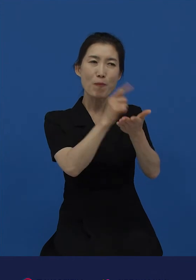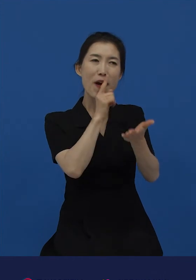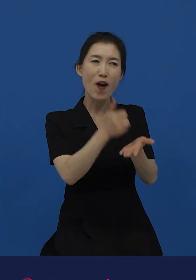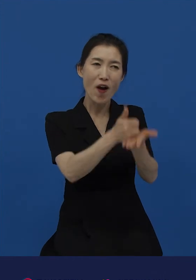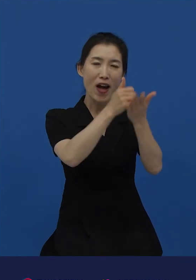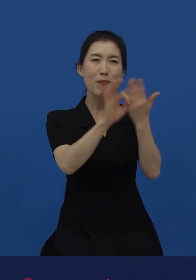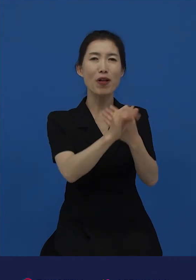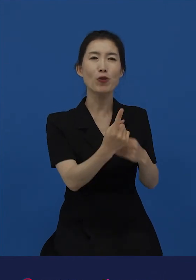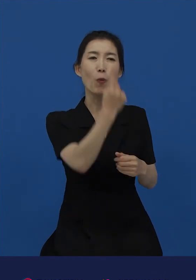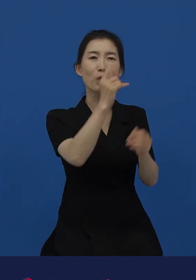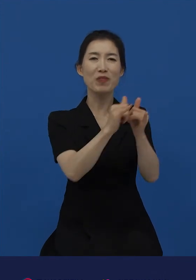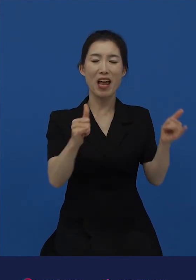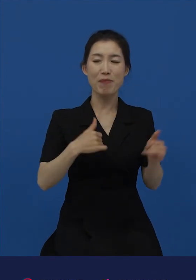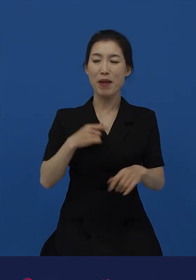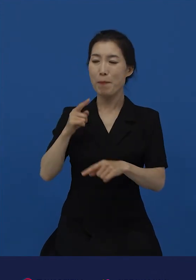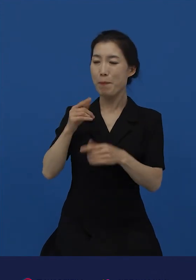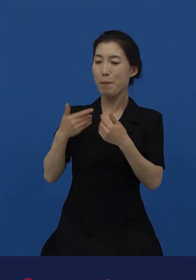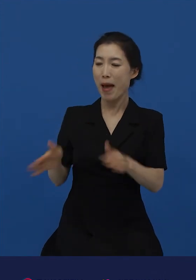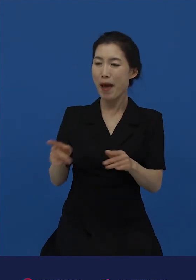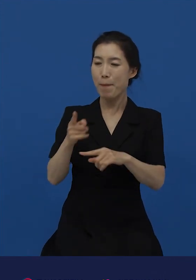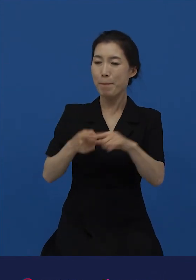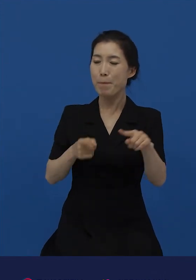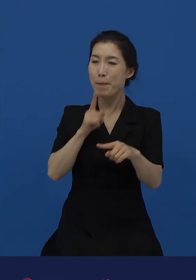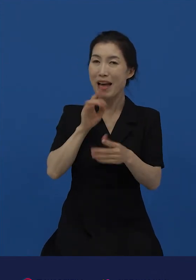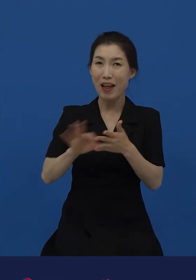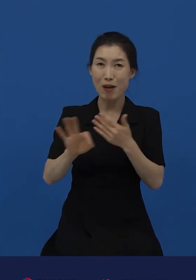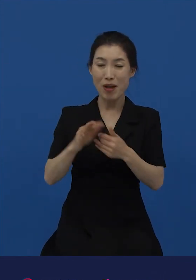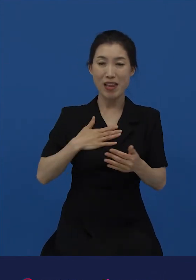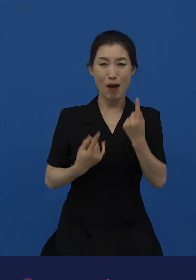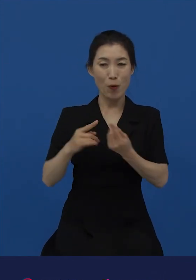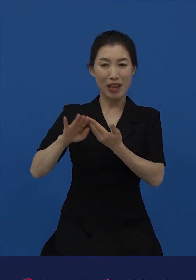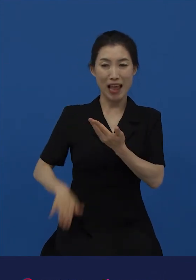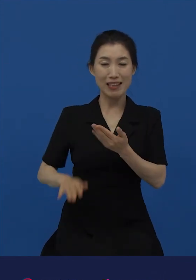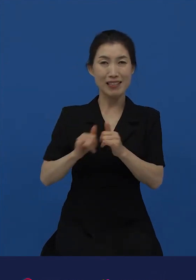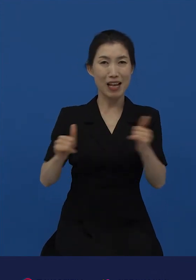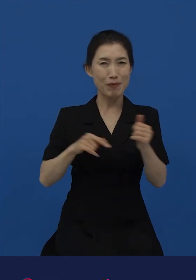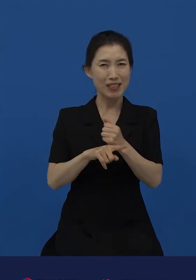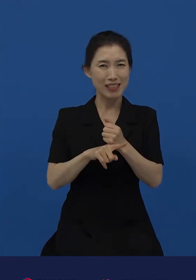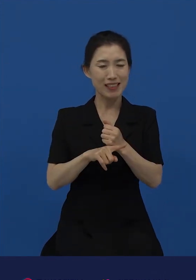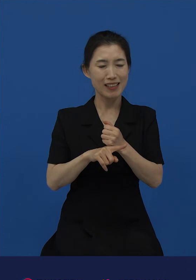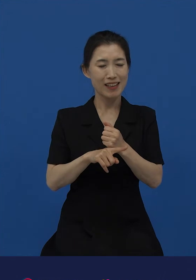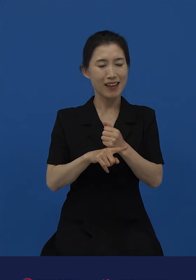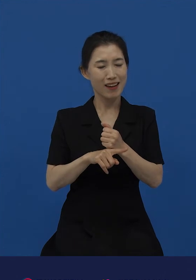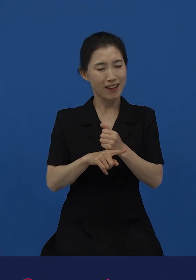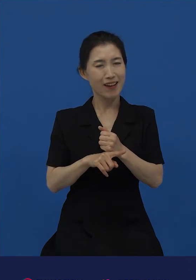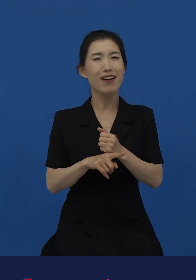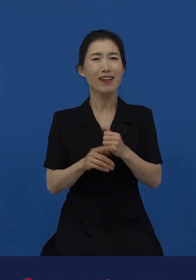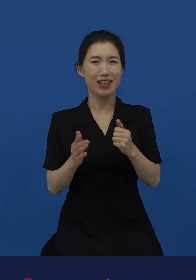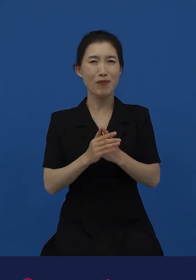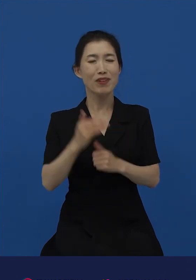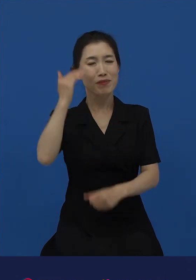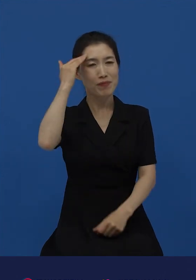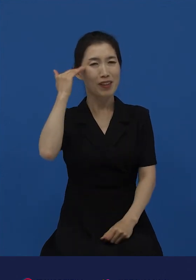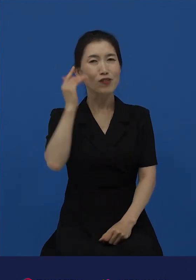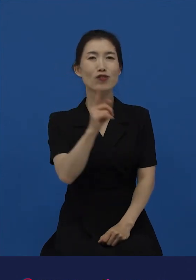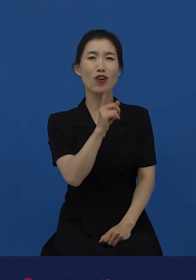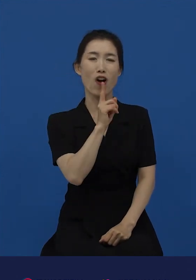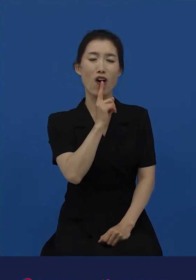낮은 사람이 되는 것입니다. 그러니 한국어 사용자들은 한국어를 배우는 과정에서 나이가 많고